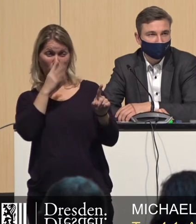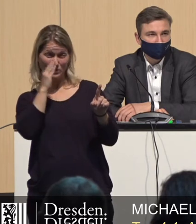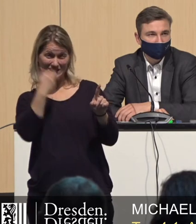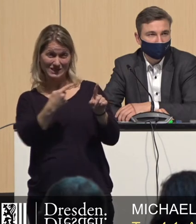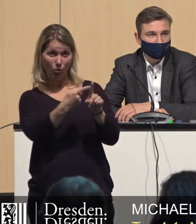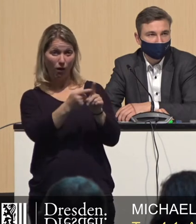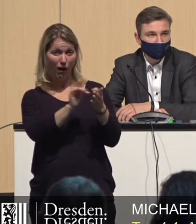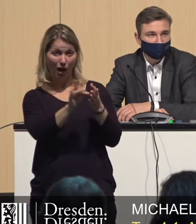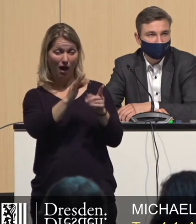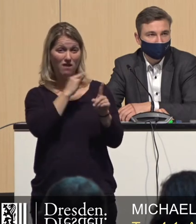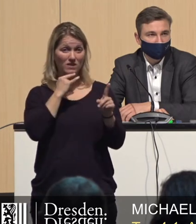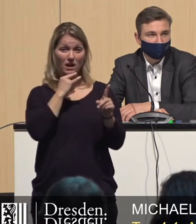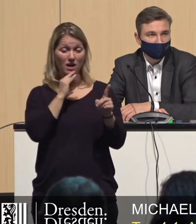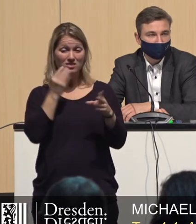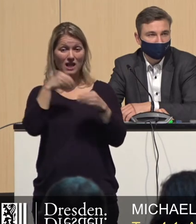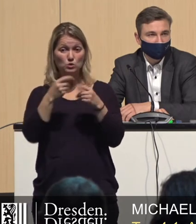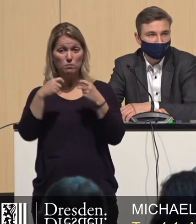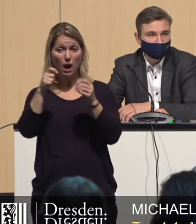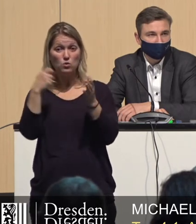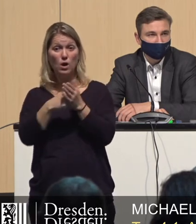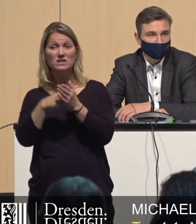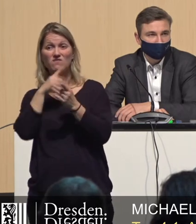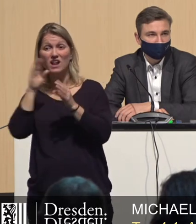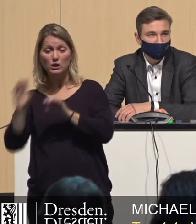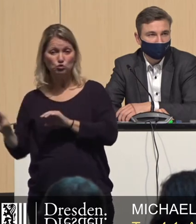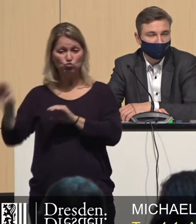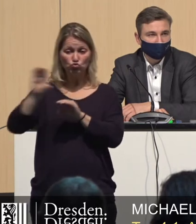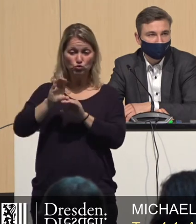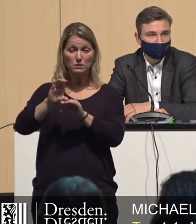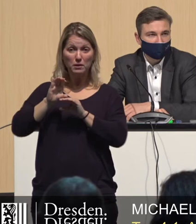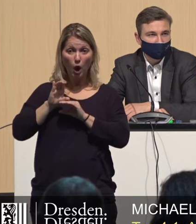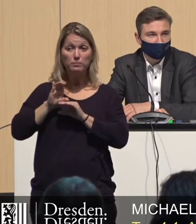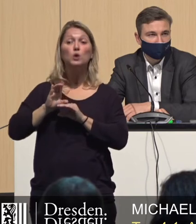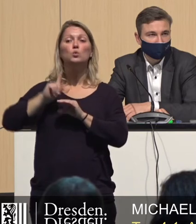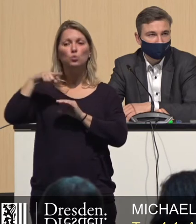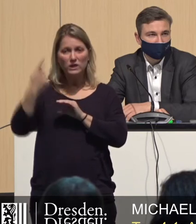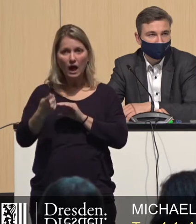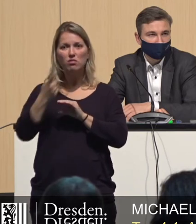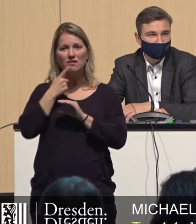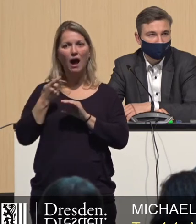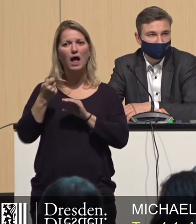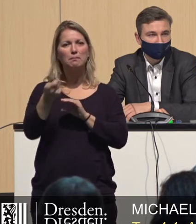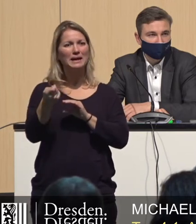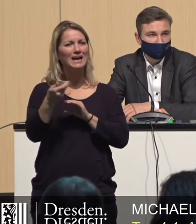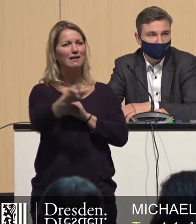kriegen, zu den Baukosten, um die Miete dann auf ein Niveau setzen zu können, welches dem KDU-Niveau entspricht.